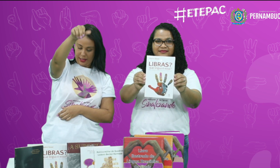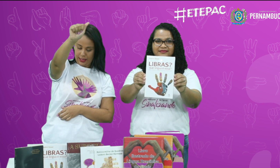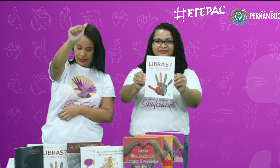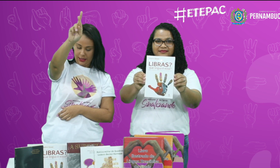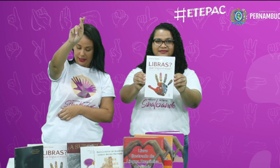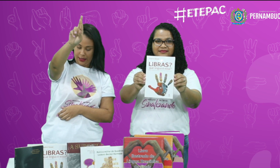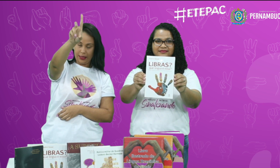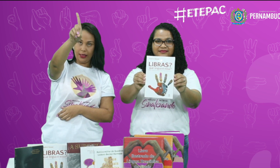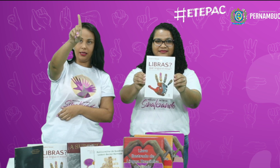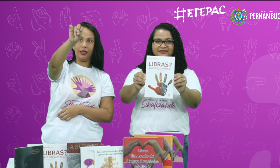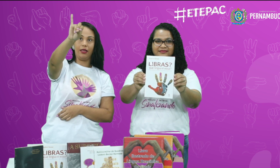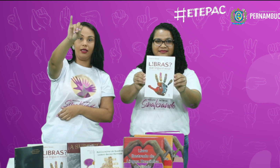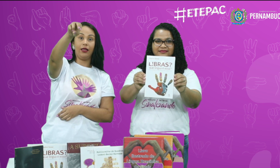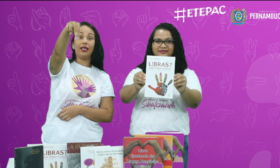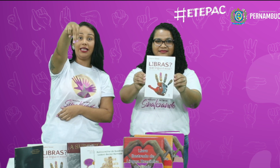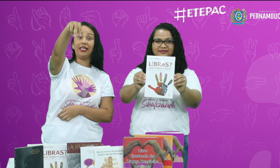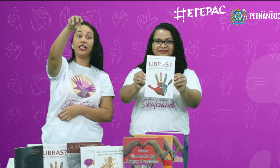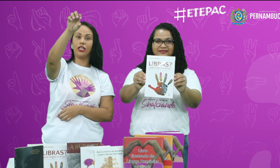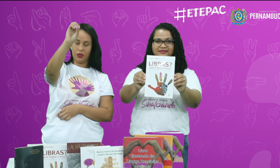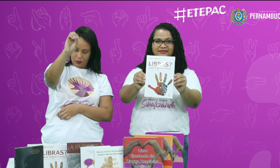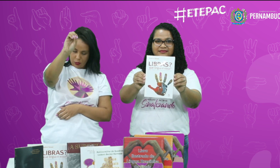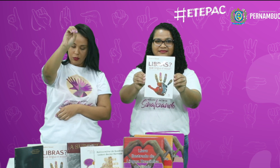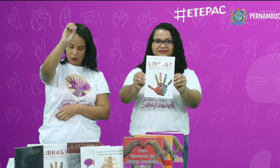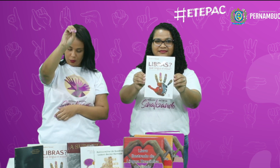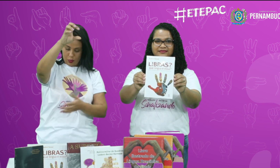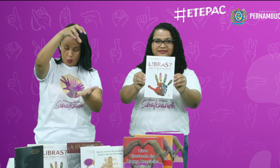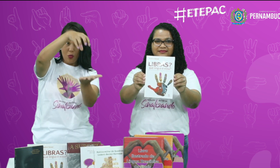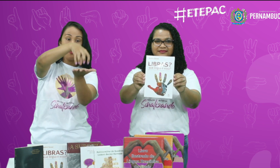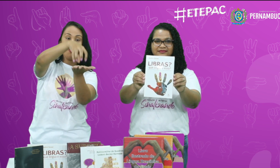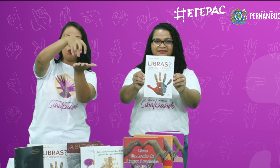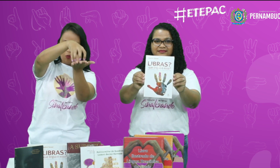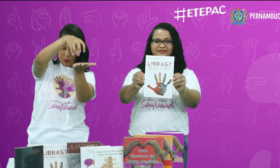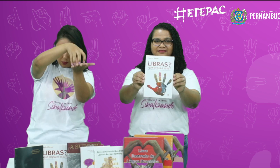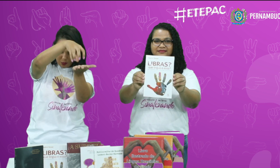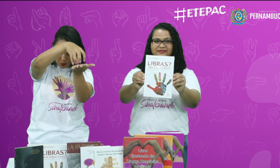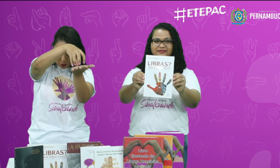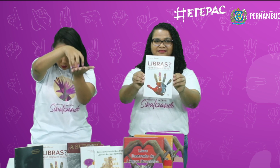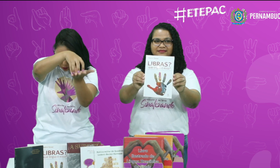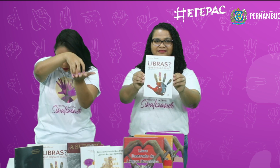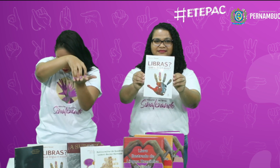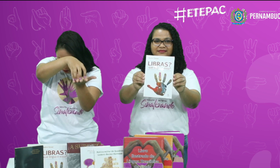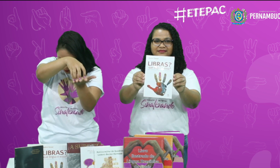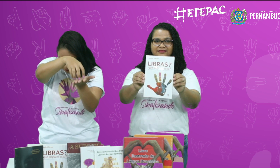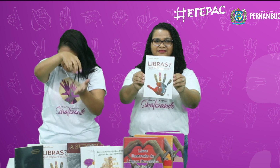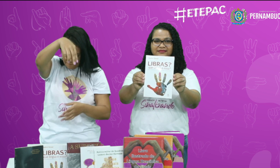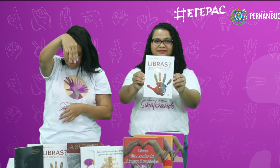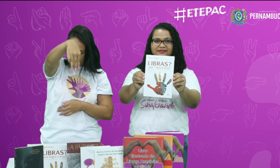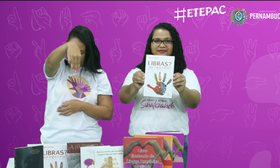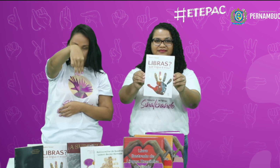Marta Bernardo. Marta Bernardo. Qual é o polo? Vamos ver o polo.